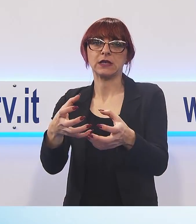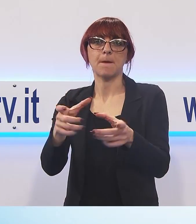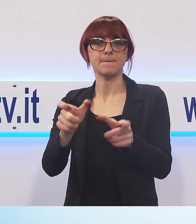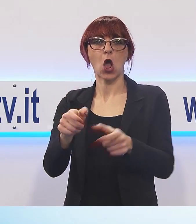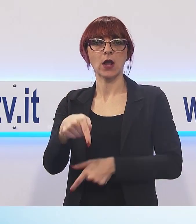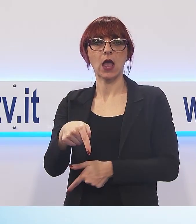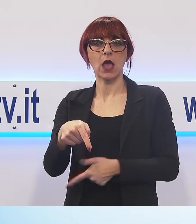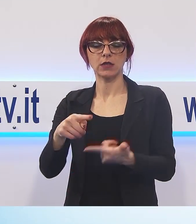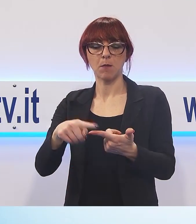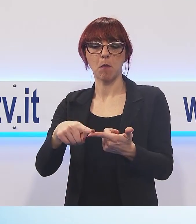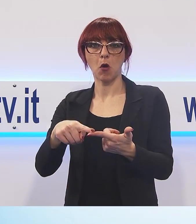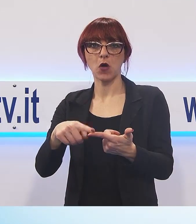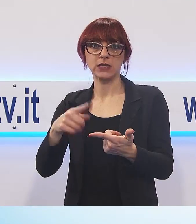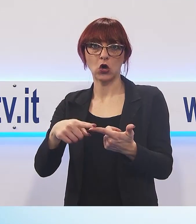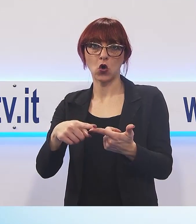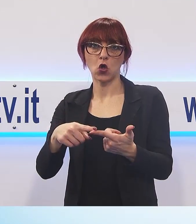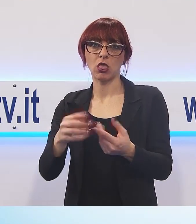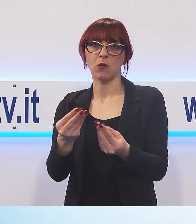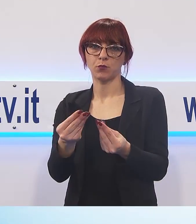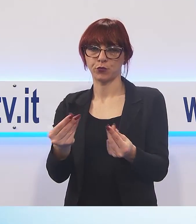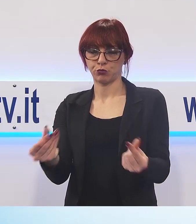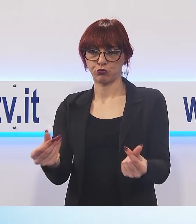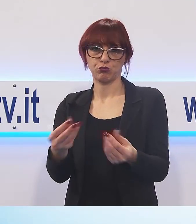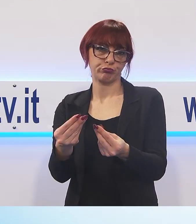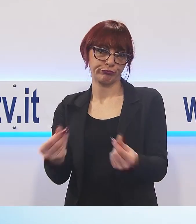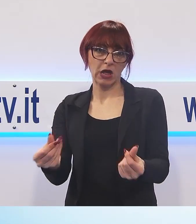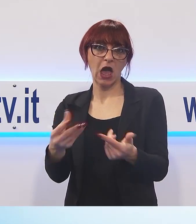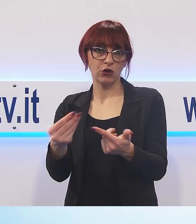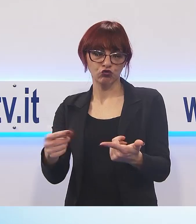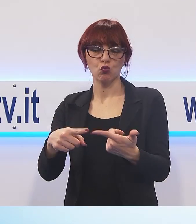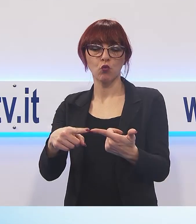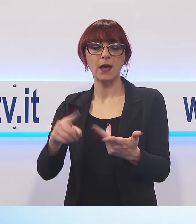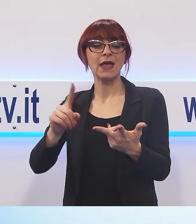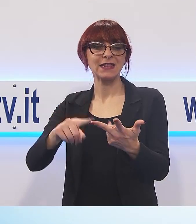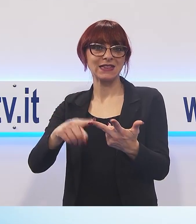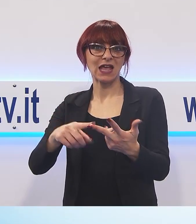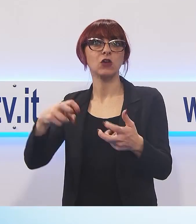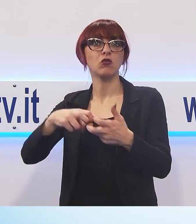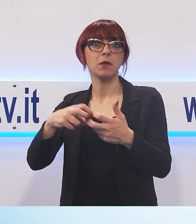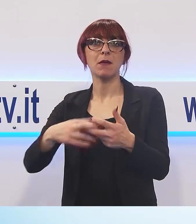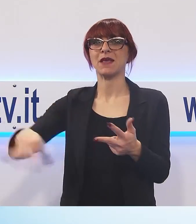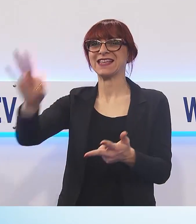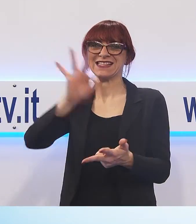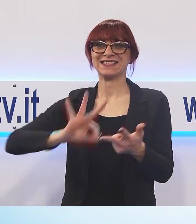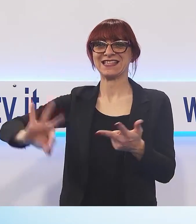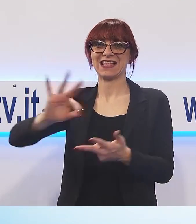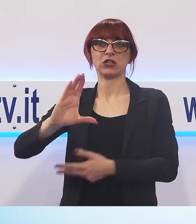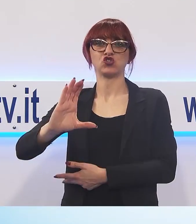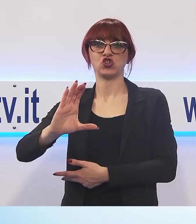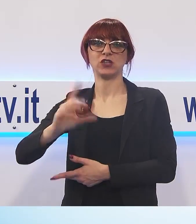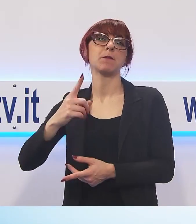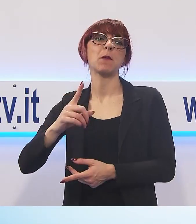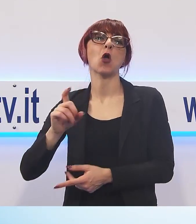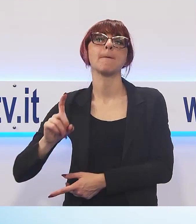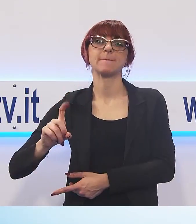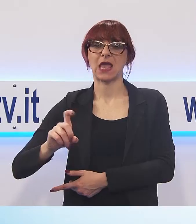avversità da marciumi, da gnomognopsis, ci sono le avversità da insetti, le scidie, il famoso beco che si